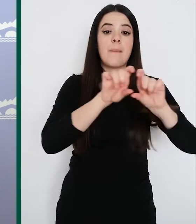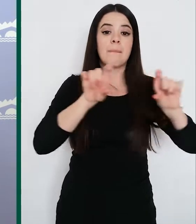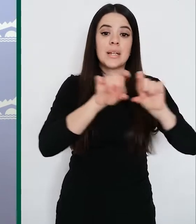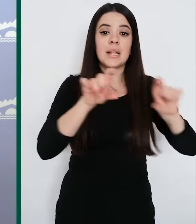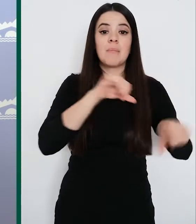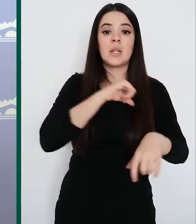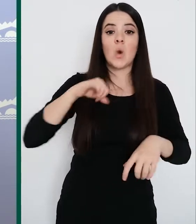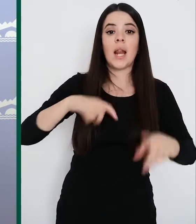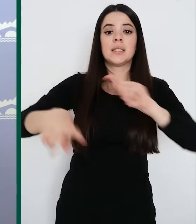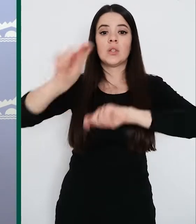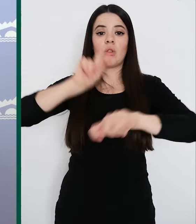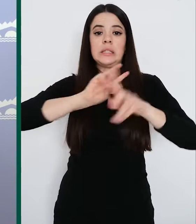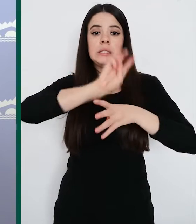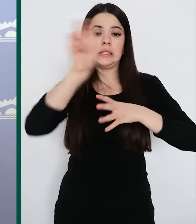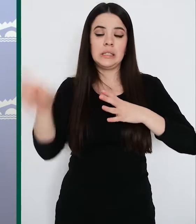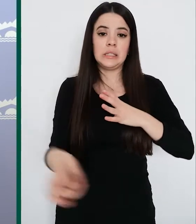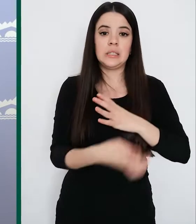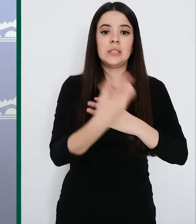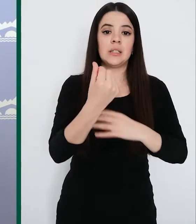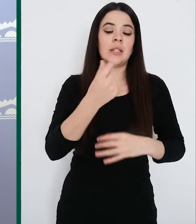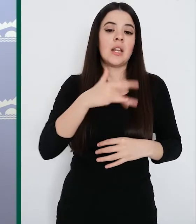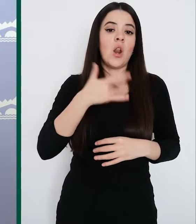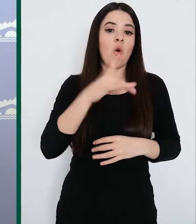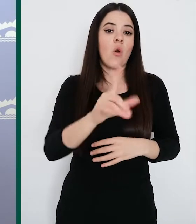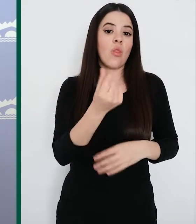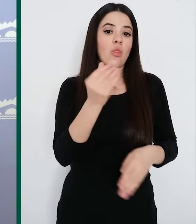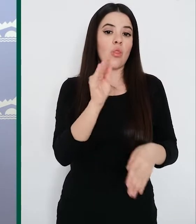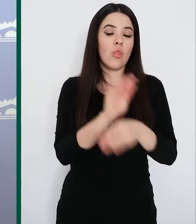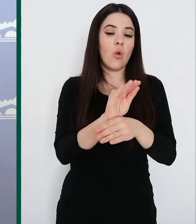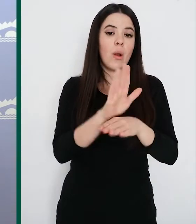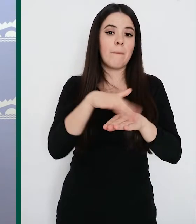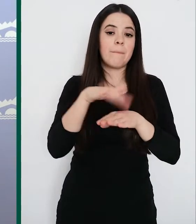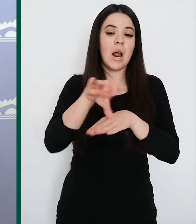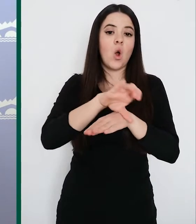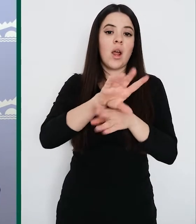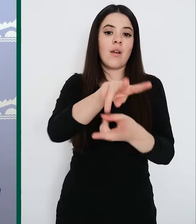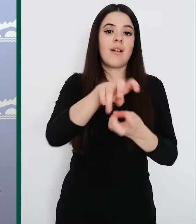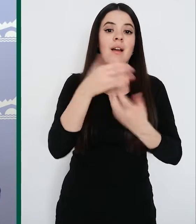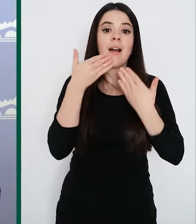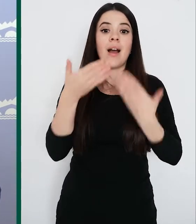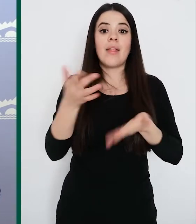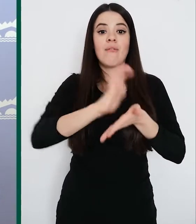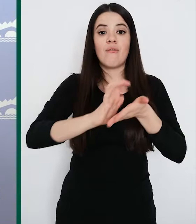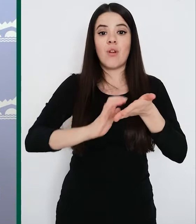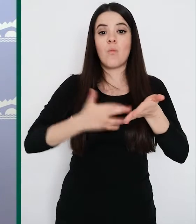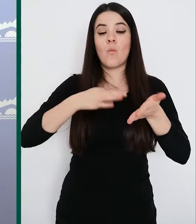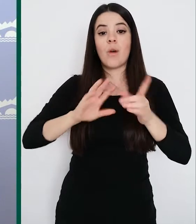asociaciones las que están haciendo llegar a la Consejería de Hacienda a través de un formulario que se puede encontrar en su página web